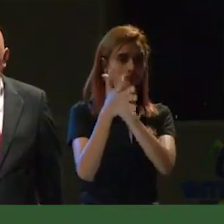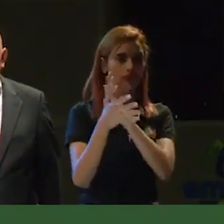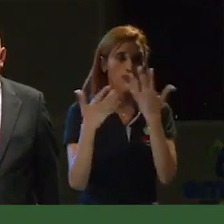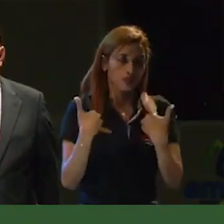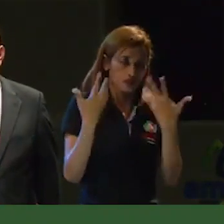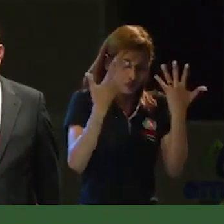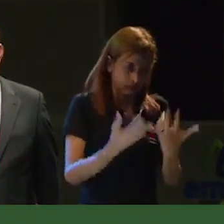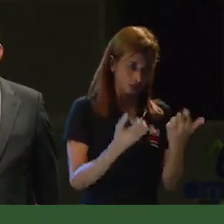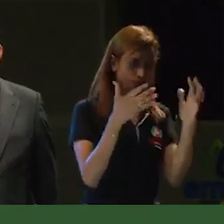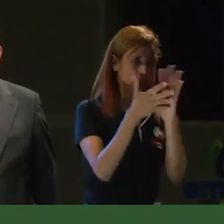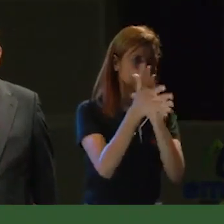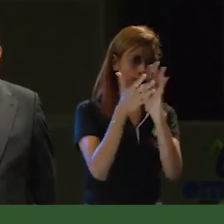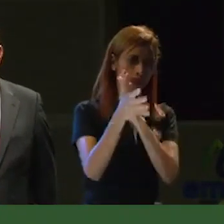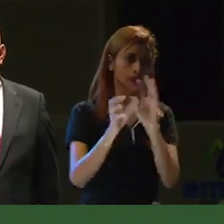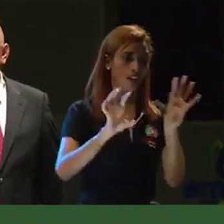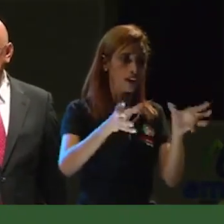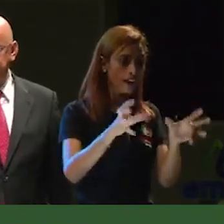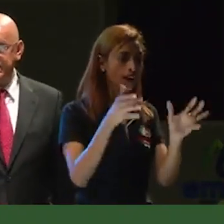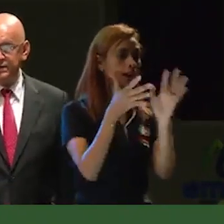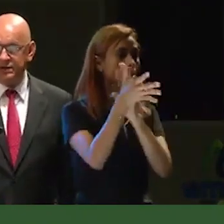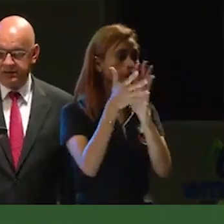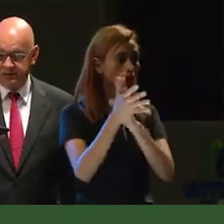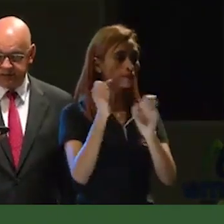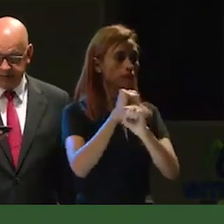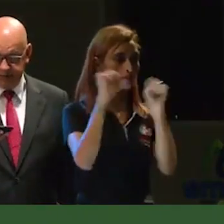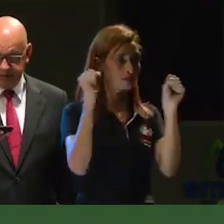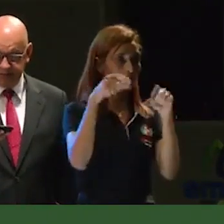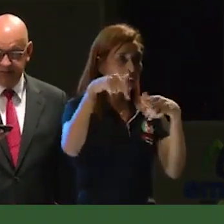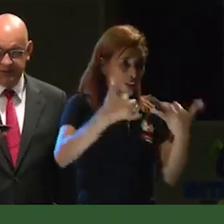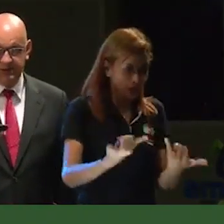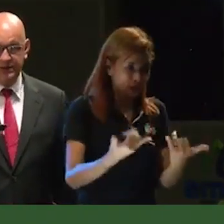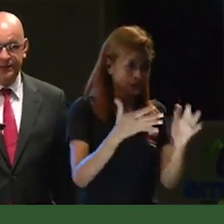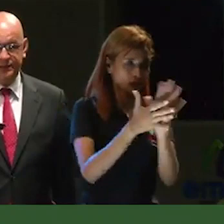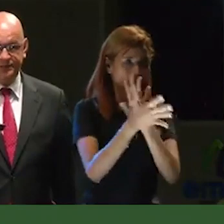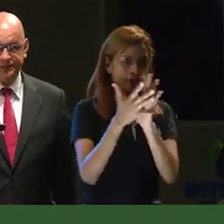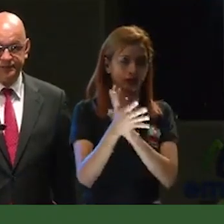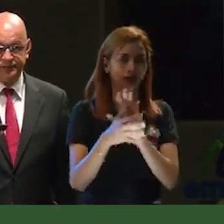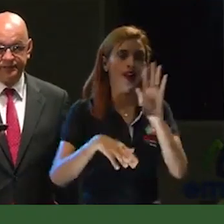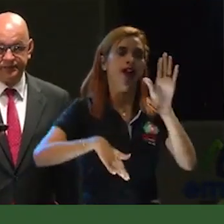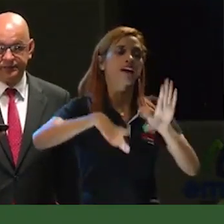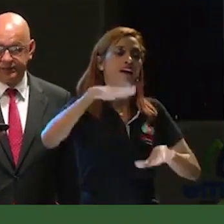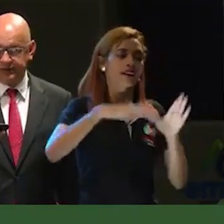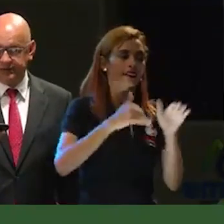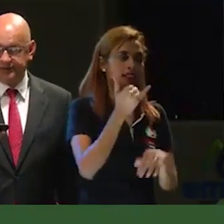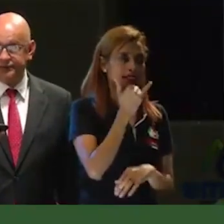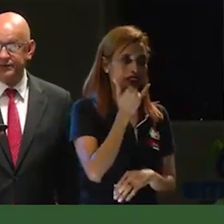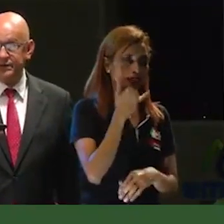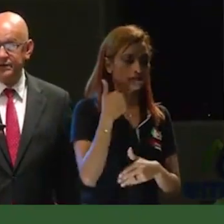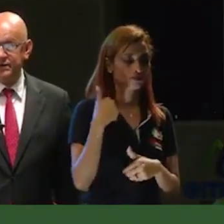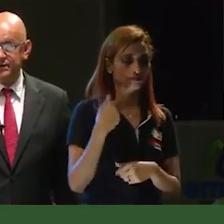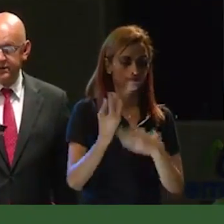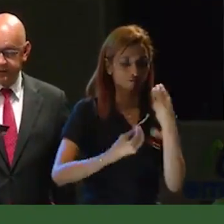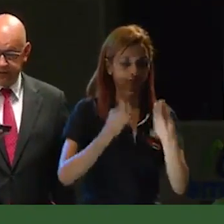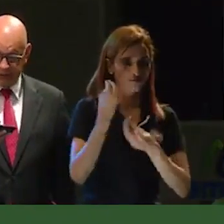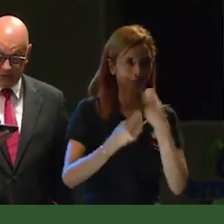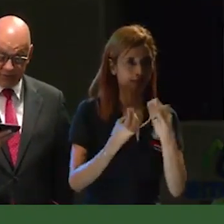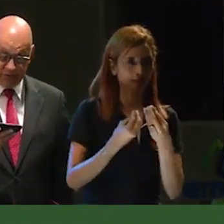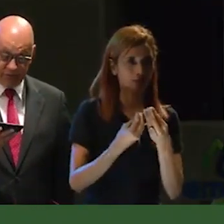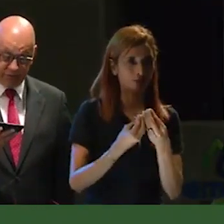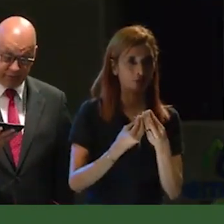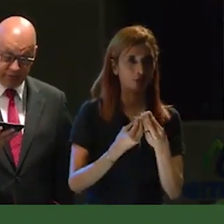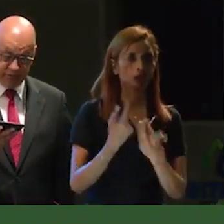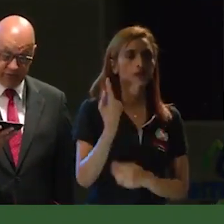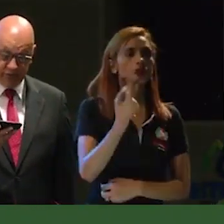contárselo a todos ustedes. Hubo momentos en los cuales lo que íbamos a hacer solamente lo